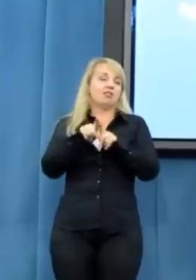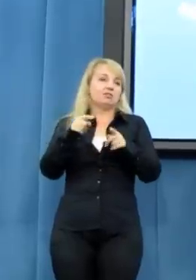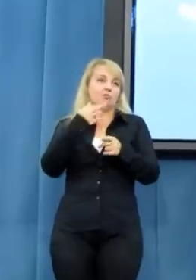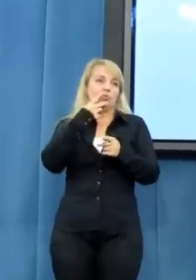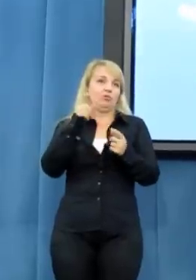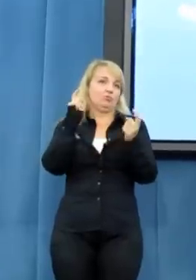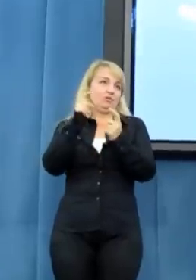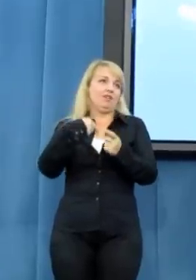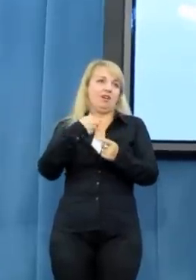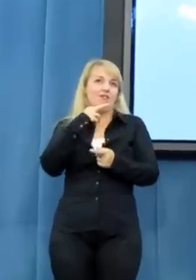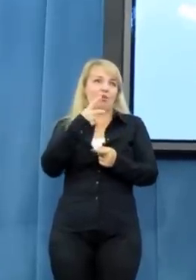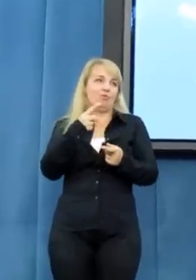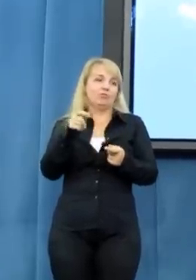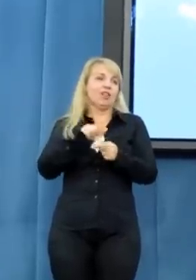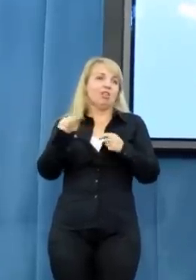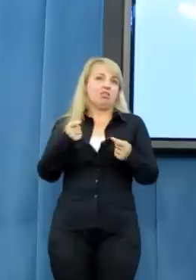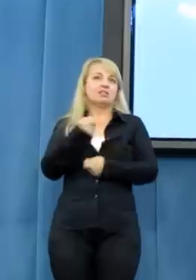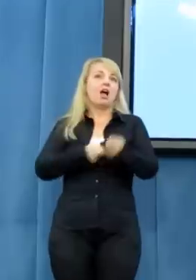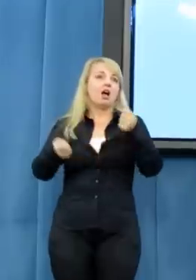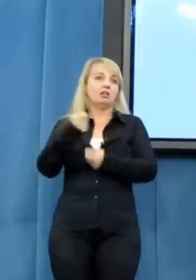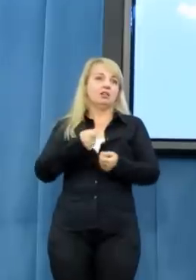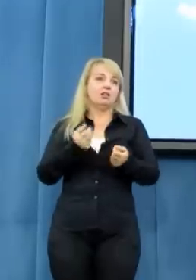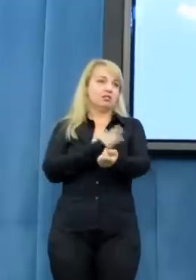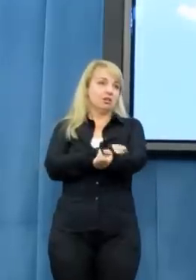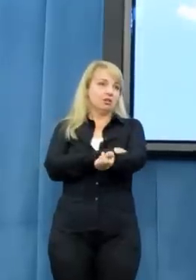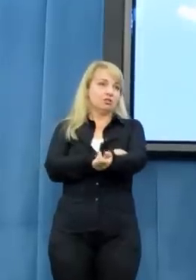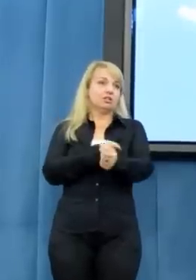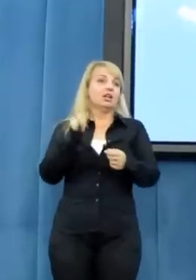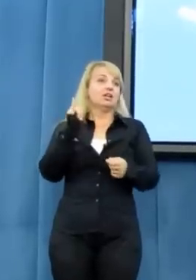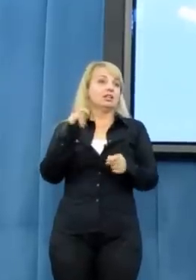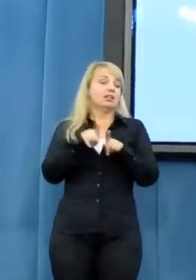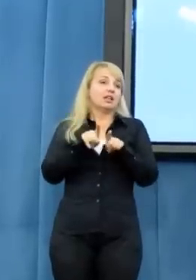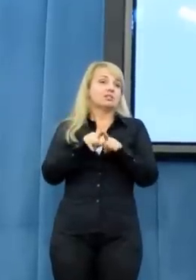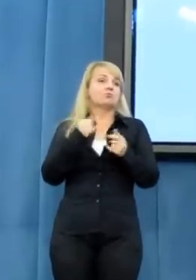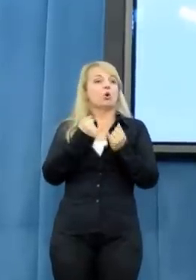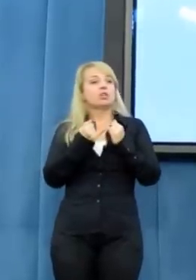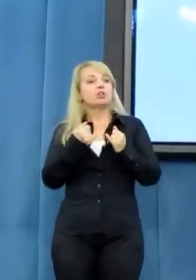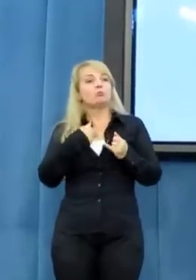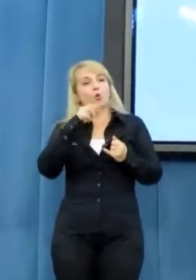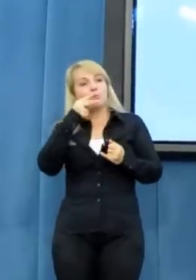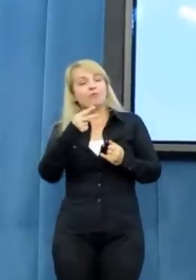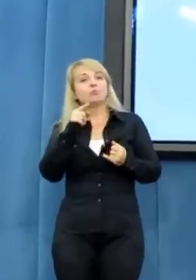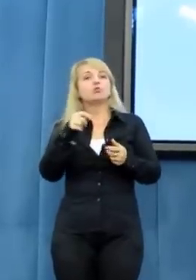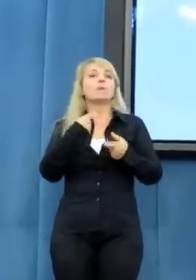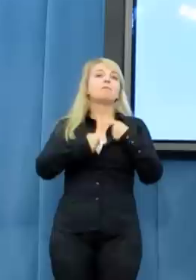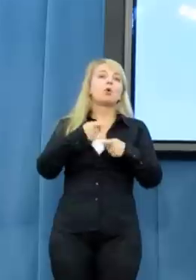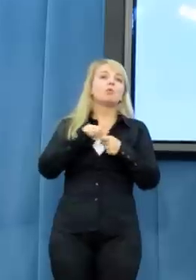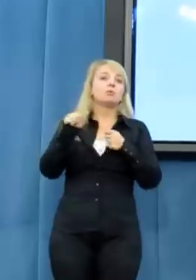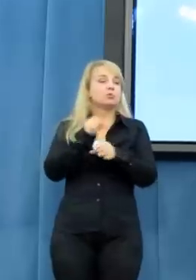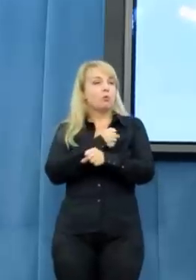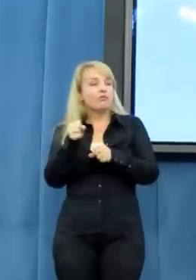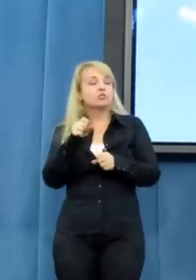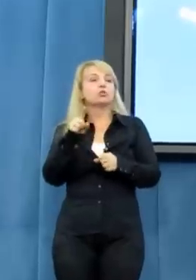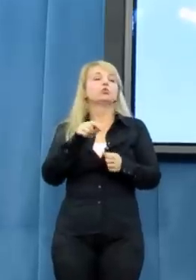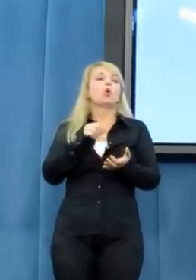Oczywiście nie byłam żadną dilerką, po prostu nawet jeżeli uznamy, że problem jest poważny, to jest zły adresat i na pewno